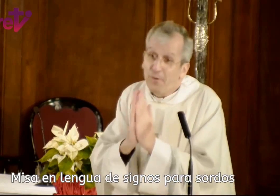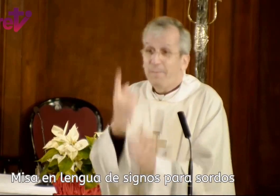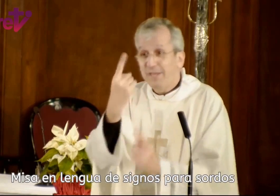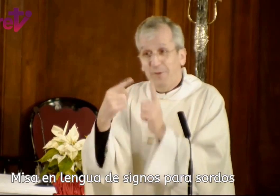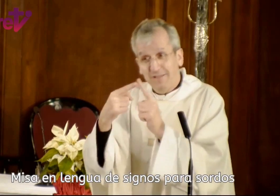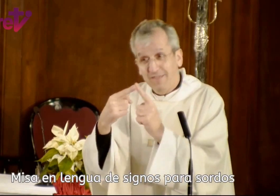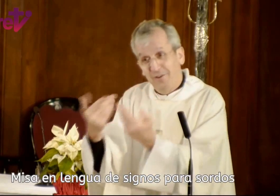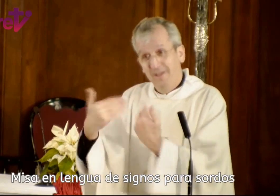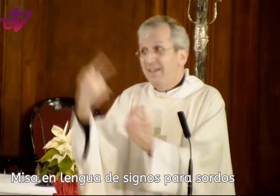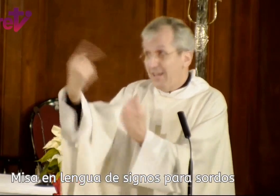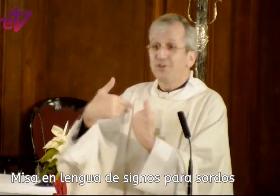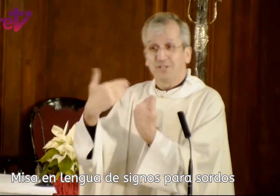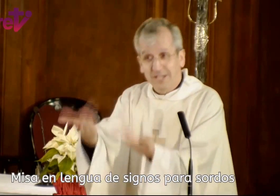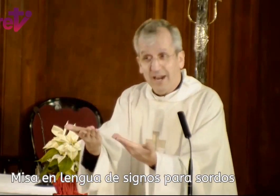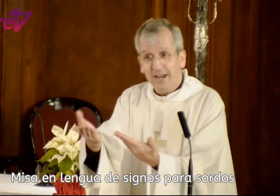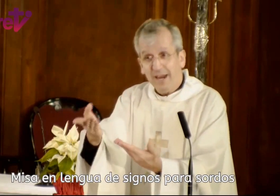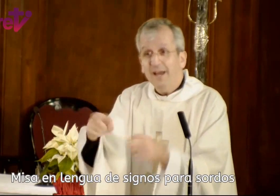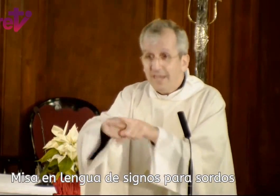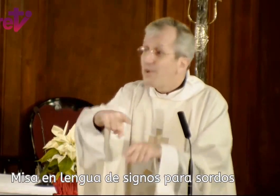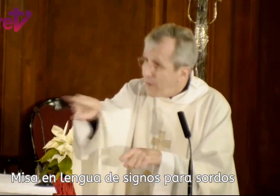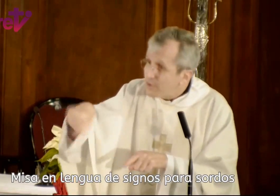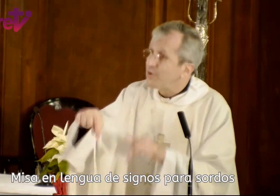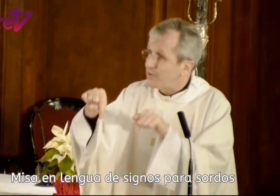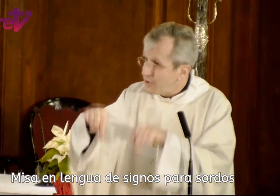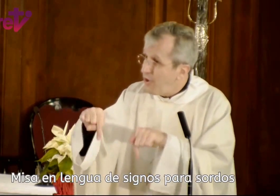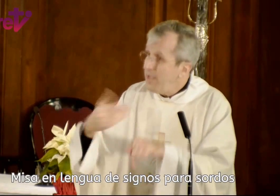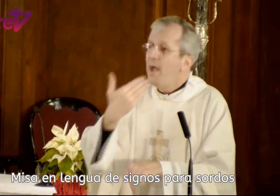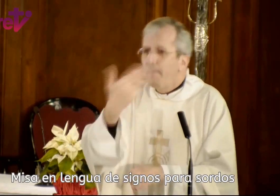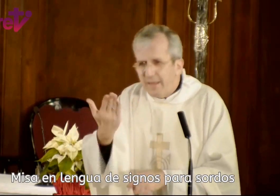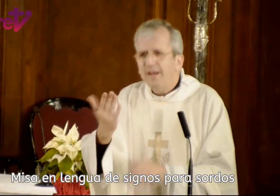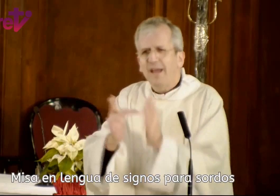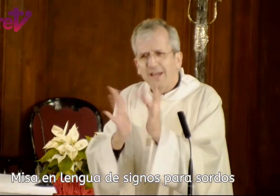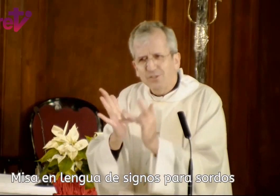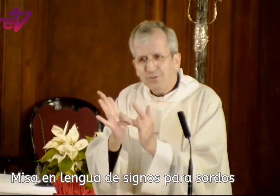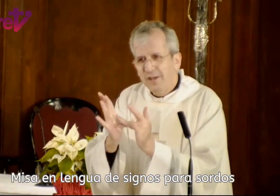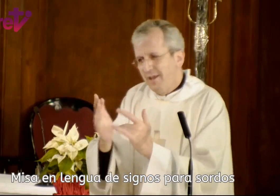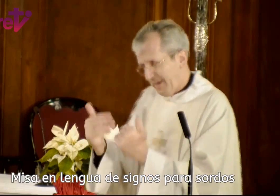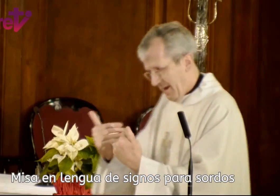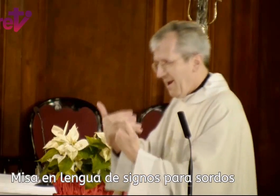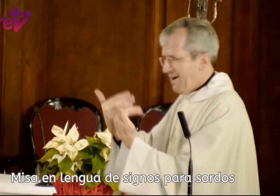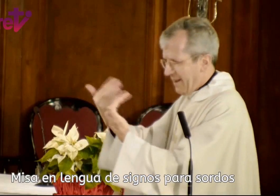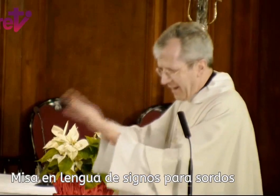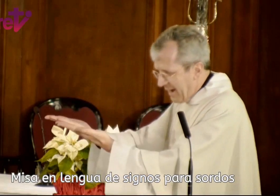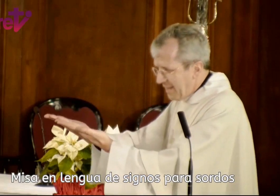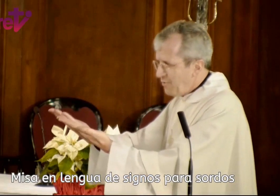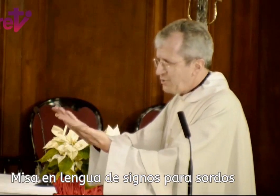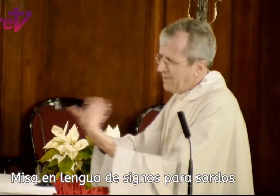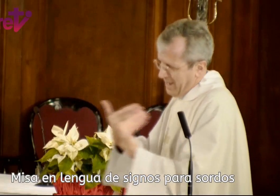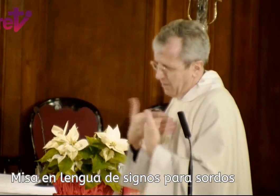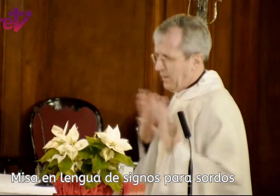puede pedir una intención y Dios se la regala, igual nosotros hoy pedirle a Jesús que le regalaremos alguna